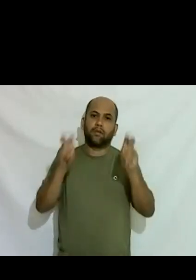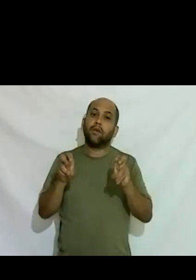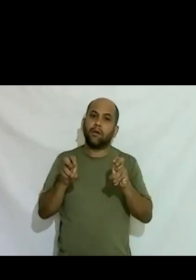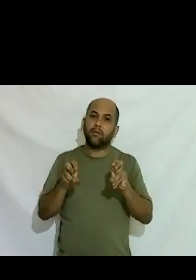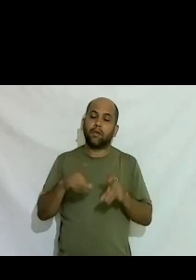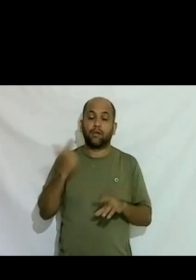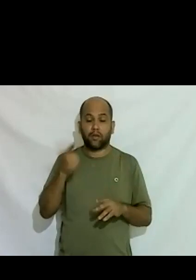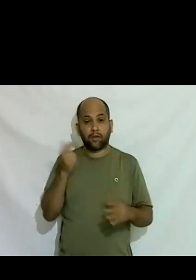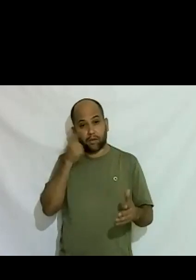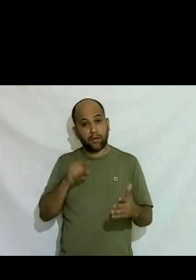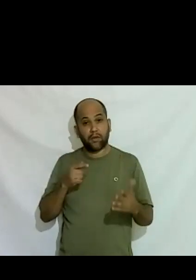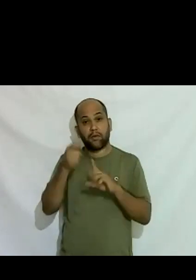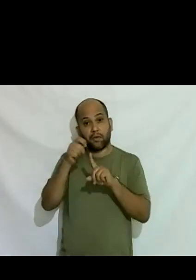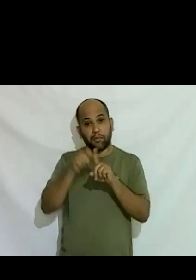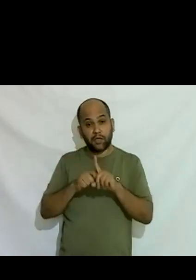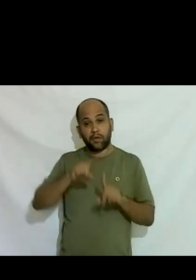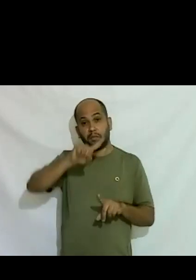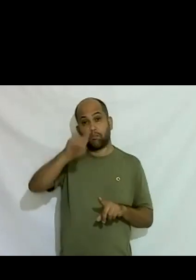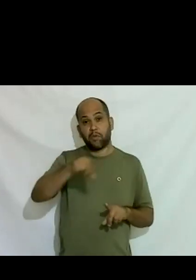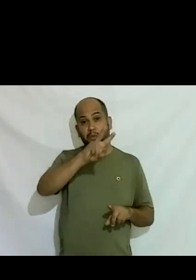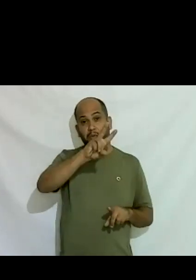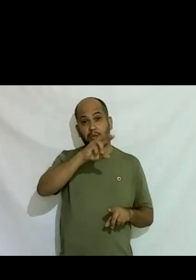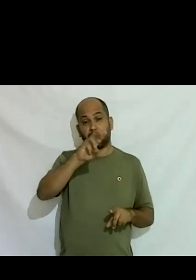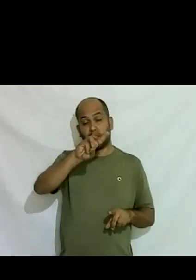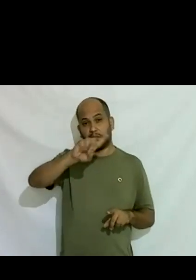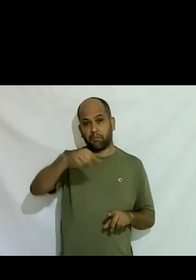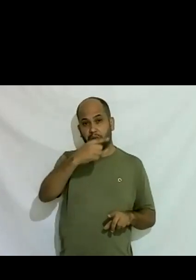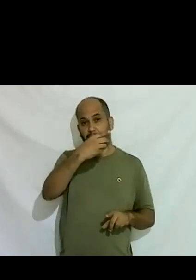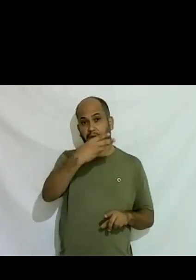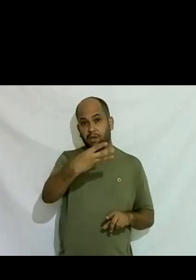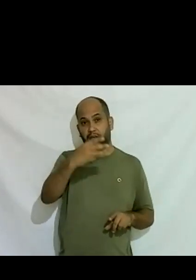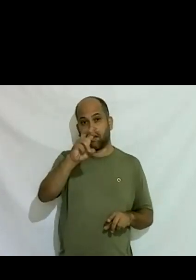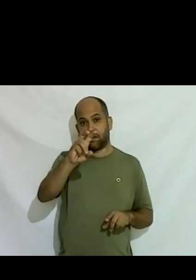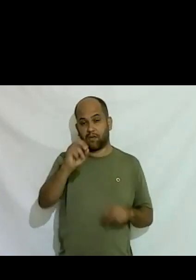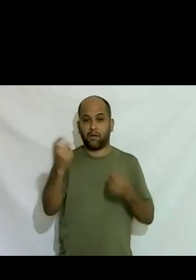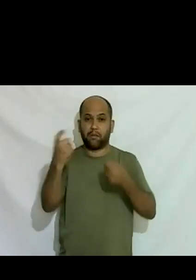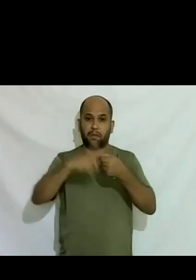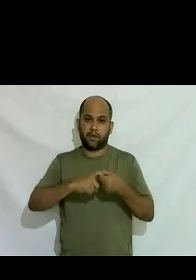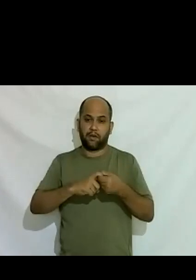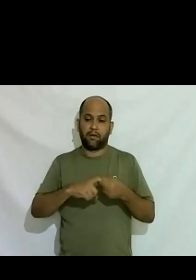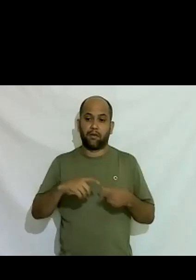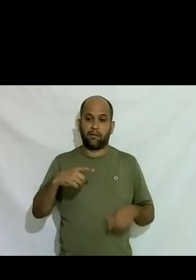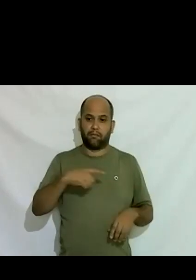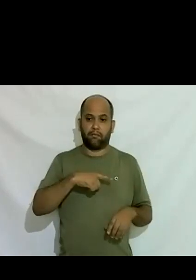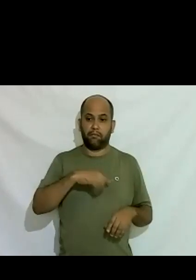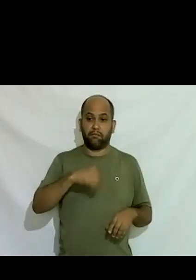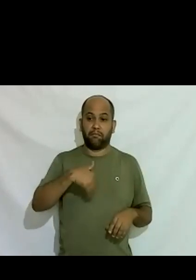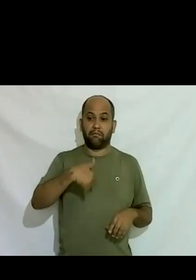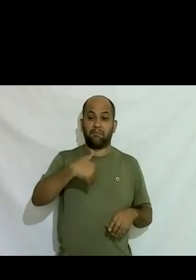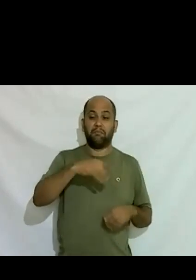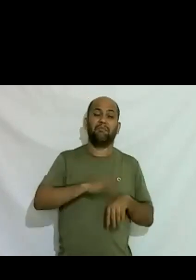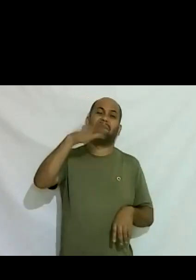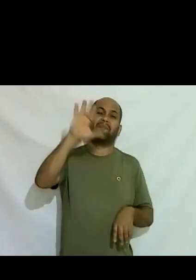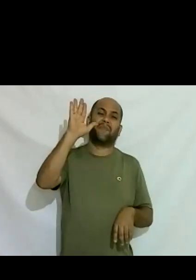atingimos esse mês 1.350 empresas parceiras temos 24 mais de 24 mil pessoas